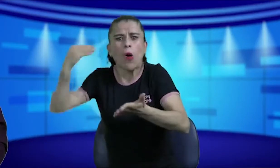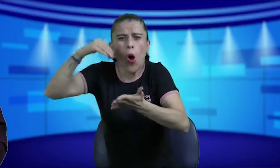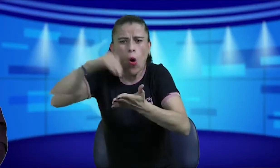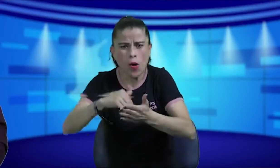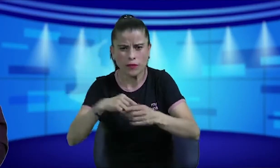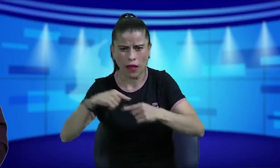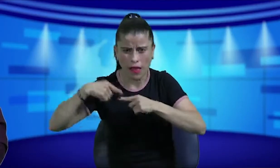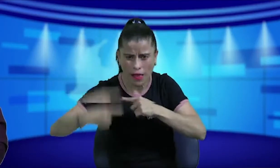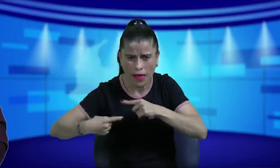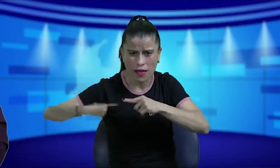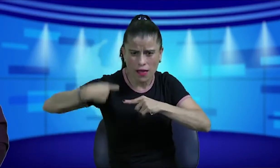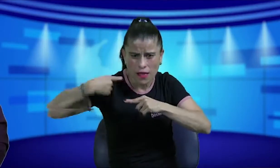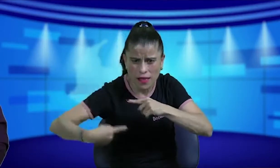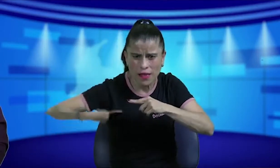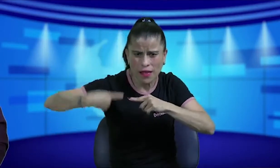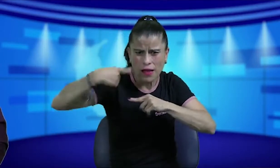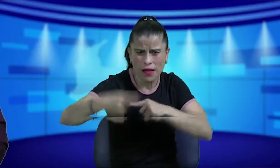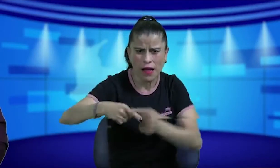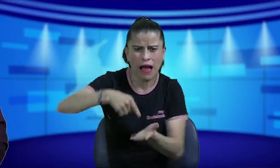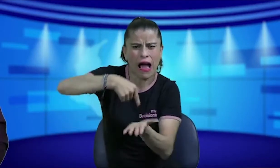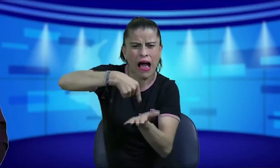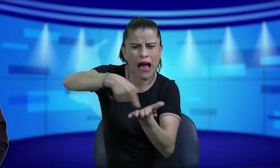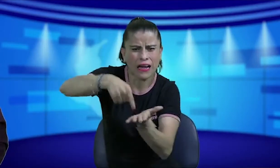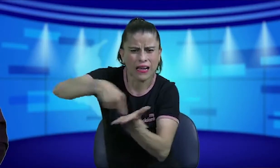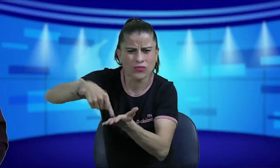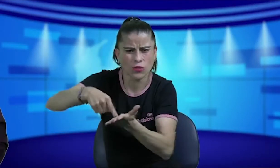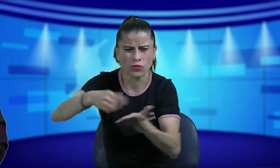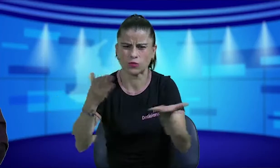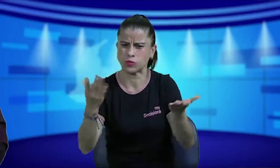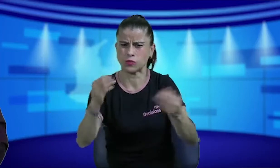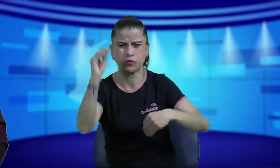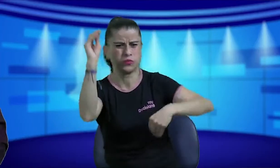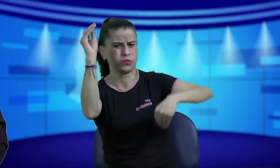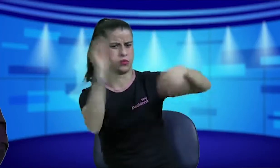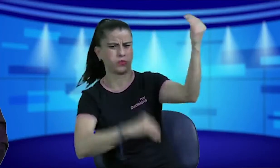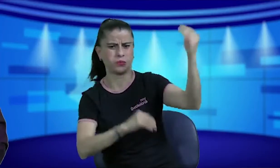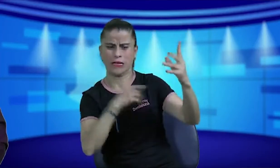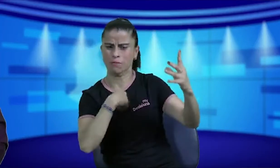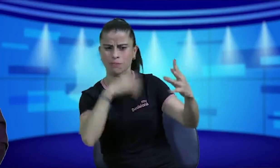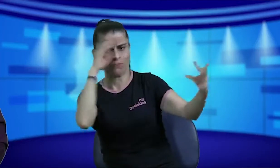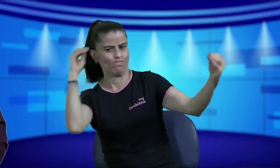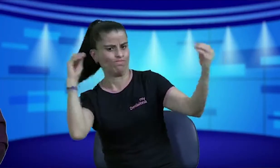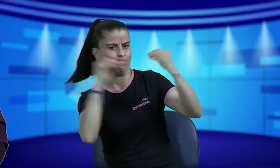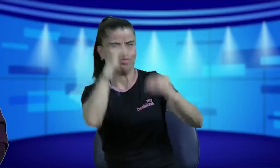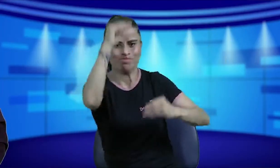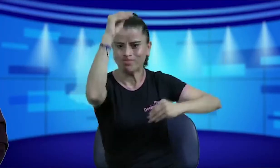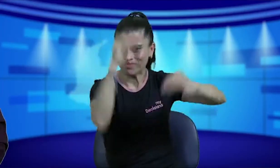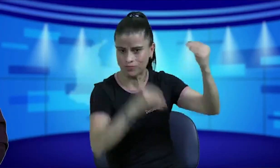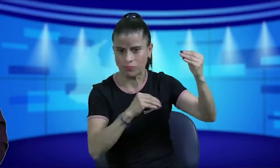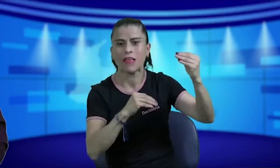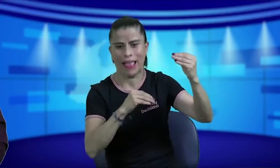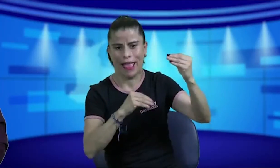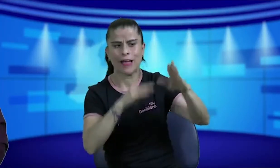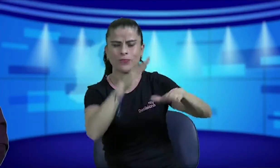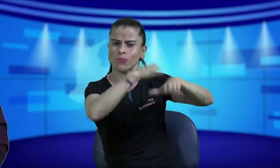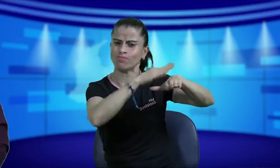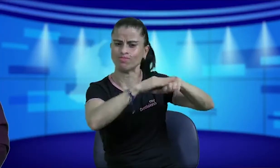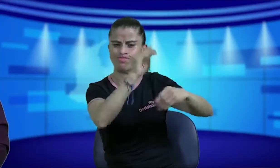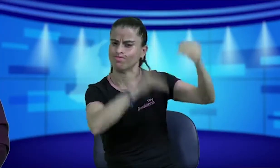se tenía que hacer una evaluación a las personas eso en realidad genera un gasto no estuvimos de acuerdo con esto